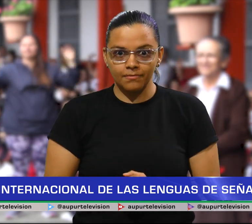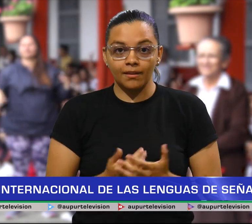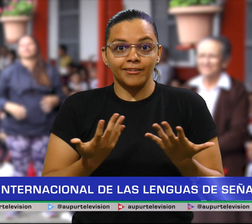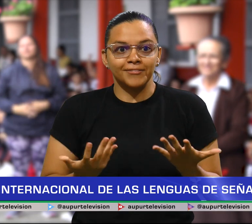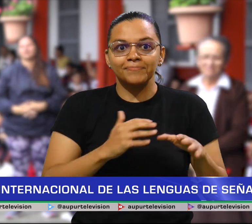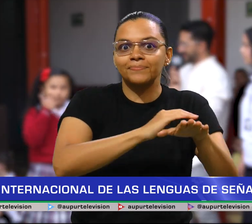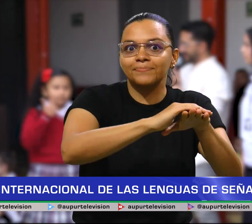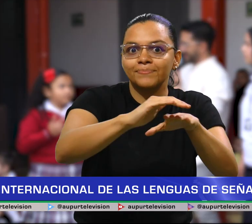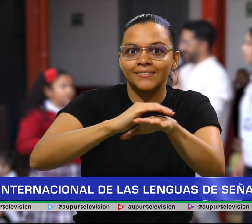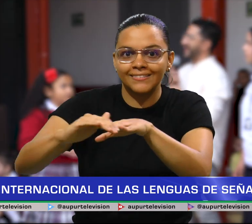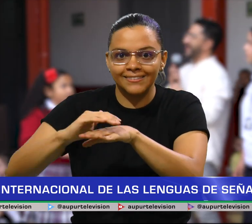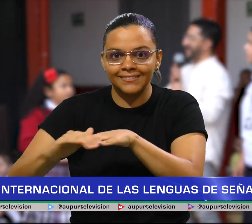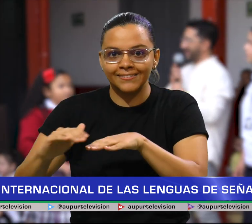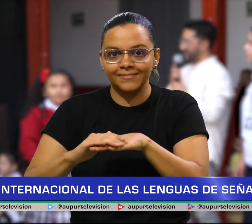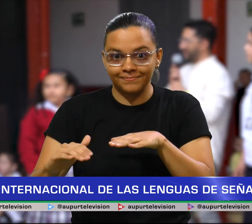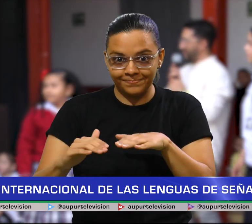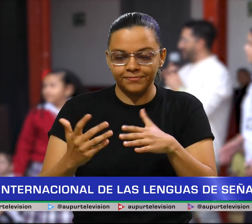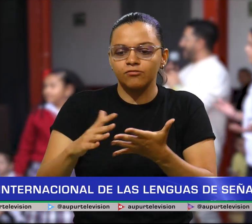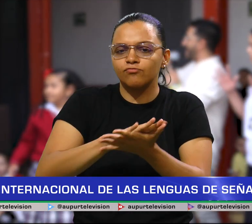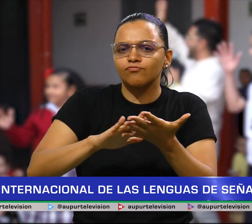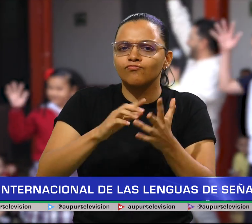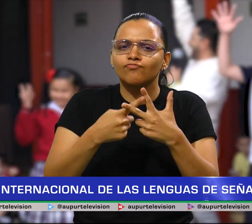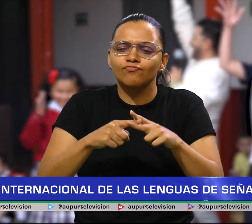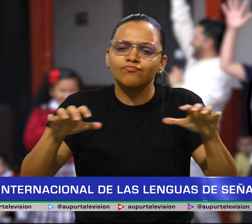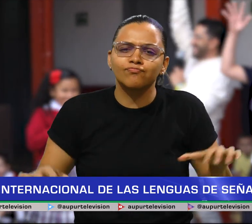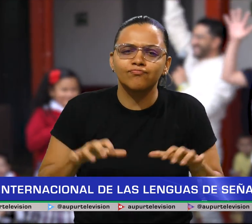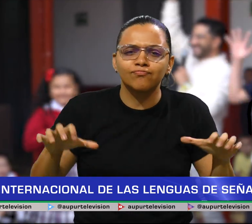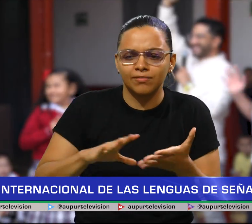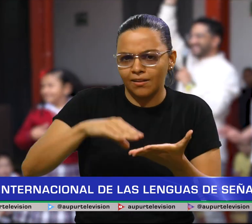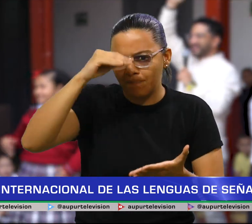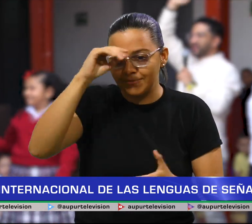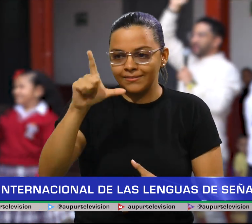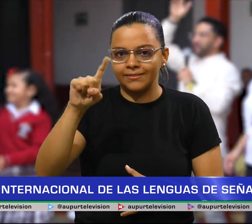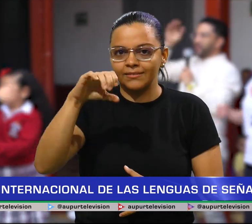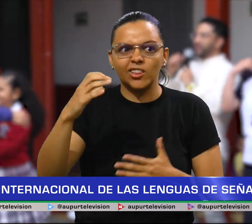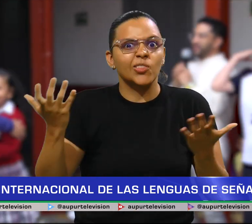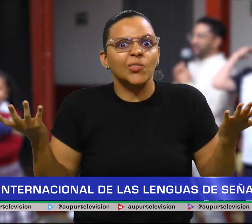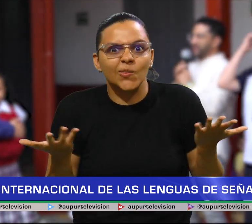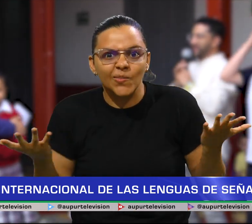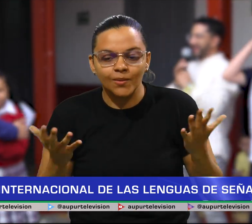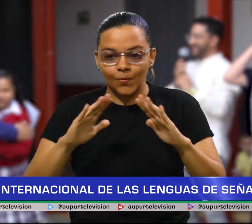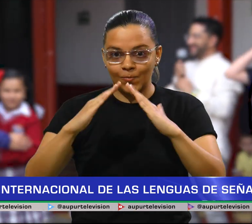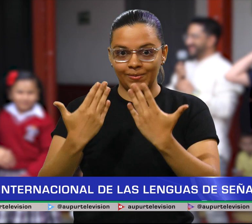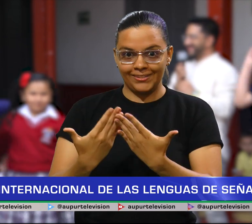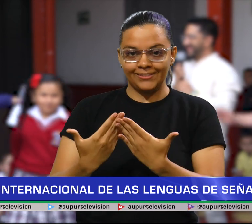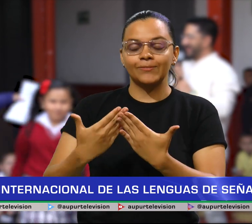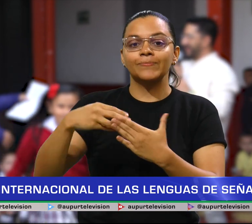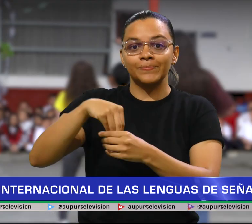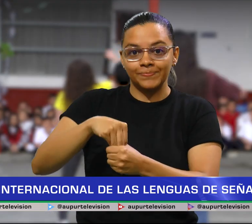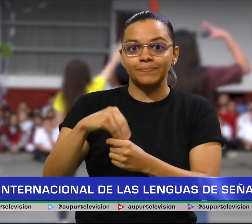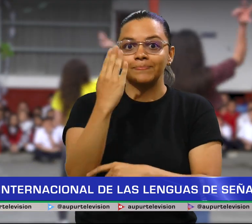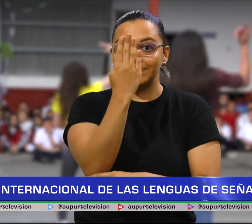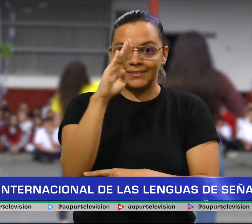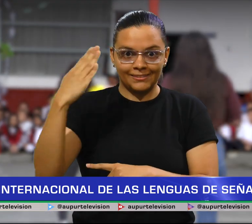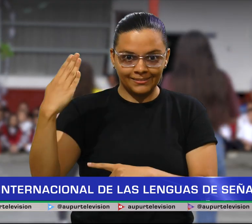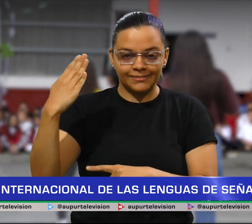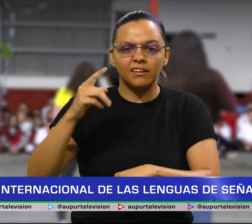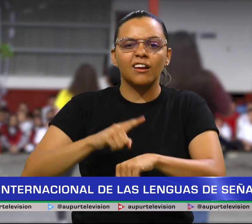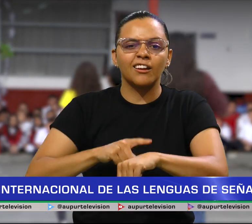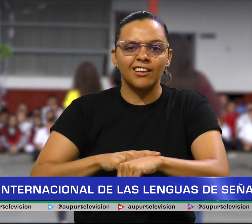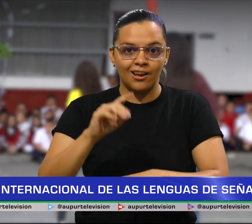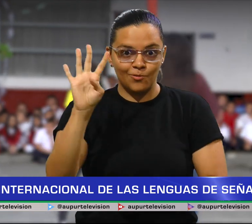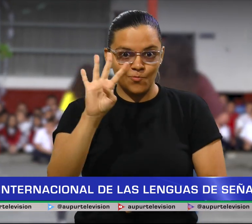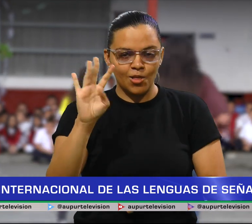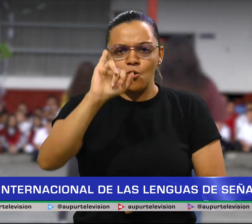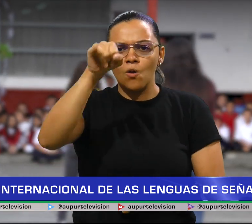me gustaría invitarlos a un taller de lengua de señas colombiana que se llevará a cabo todos los jueves a las 4 de